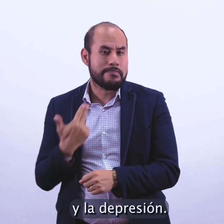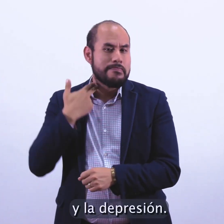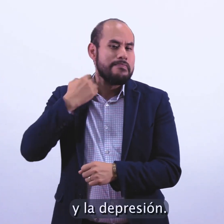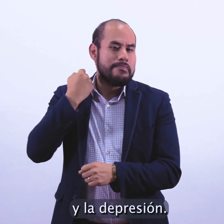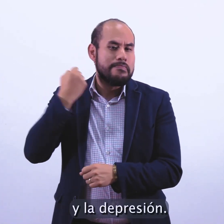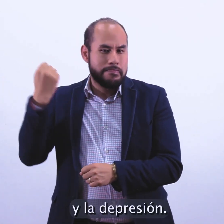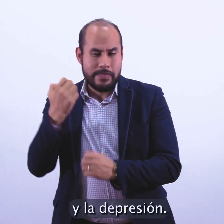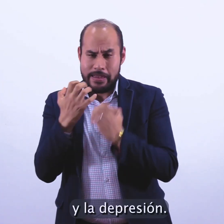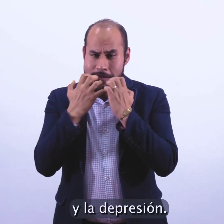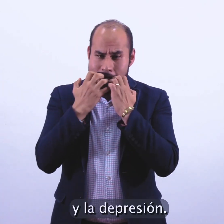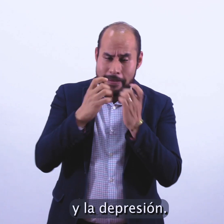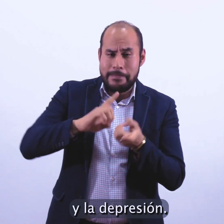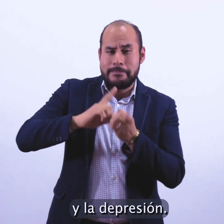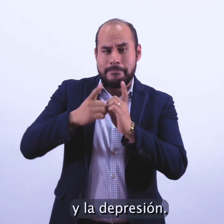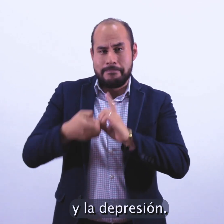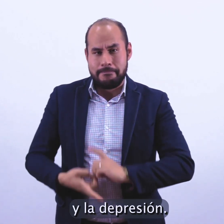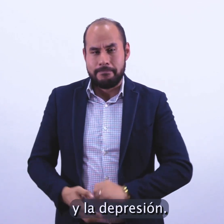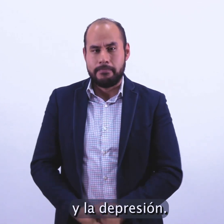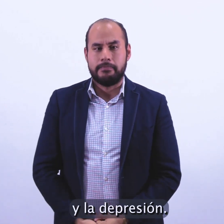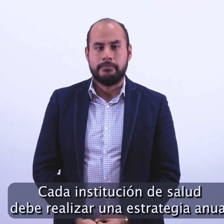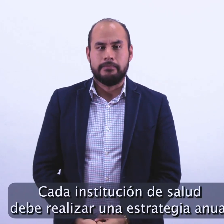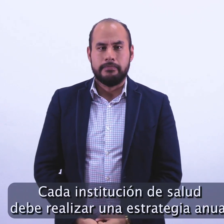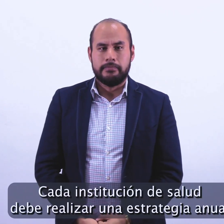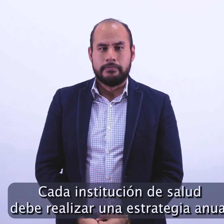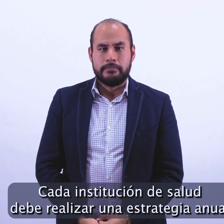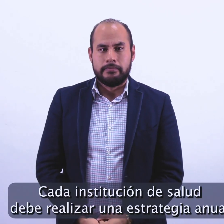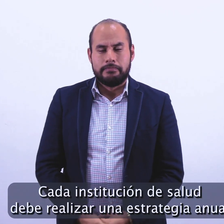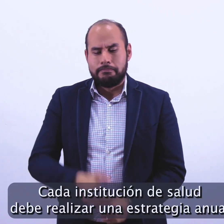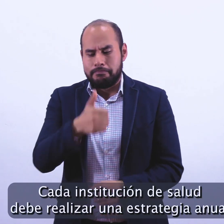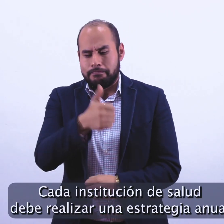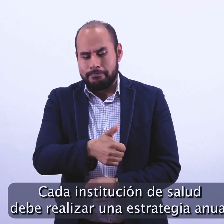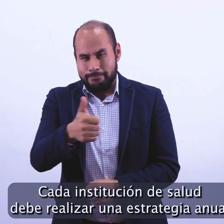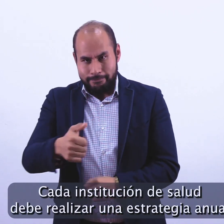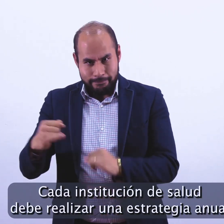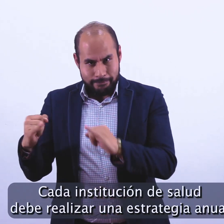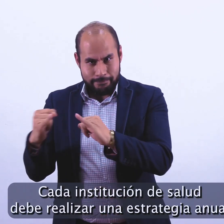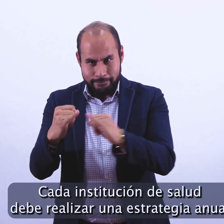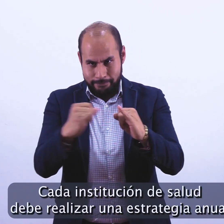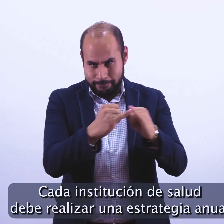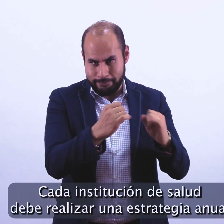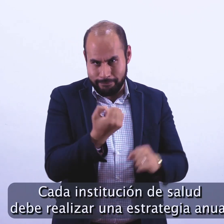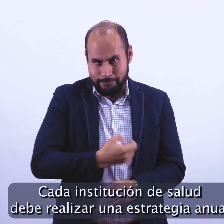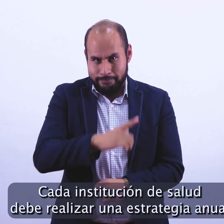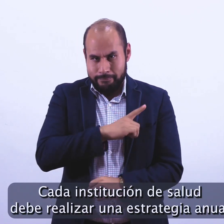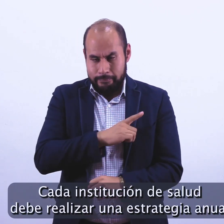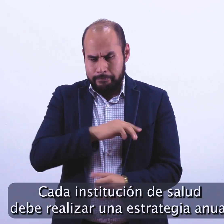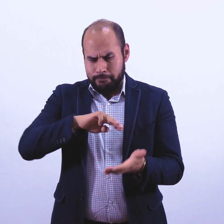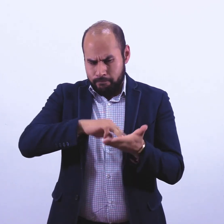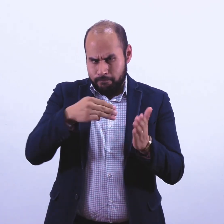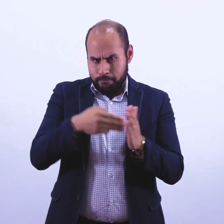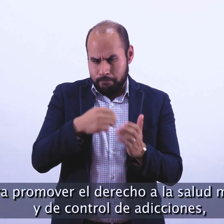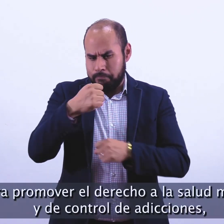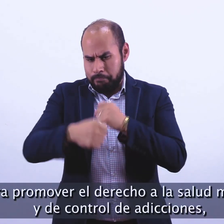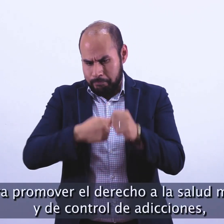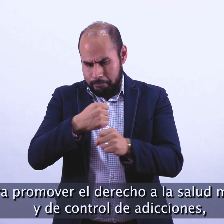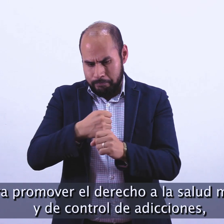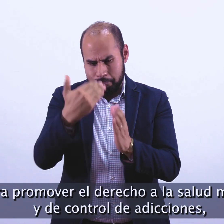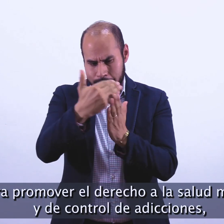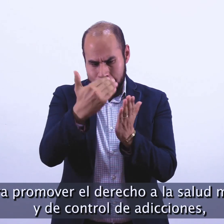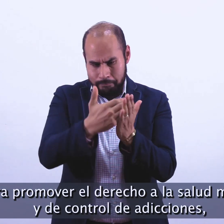depresión. Cada institución de salud debe realizar una estrategia anual para promover el derecho a la